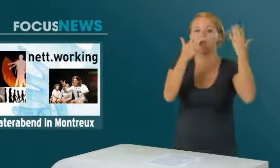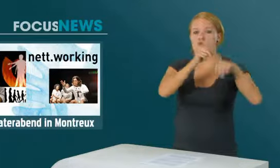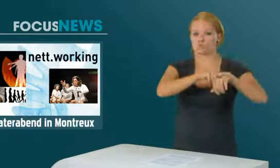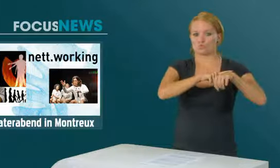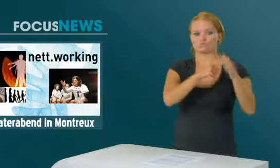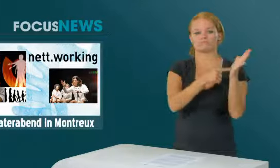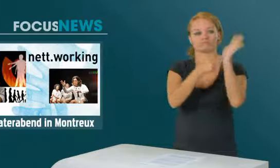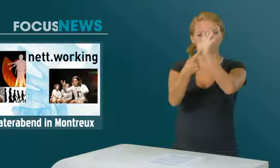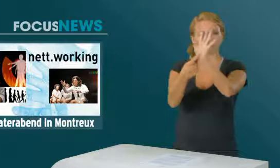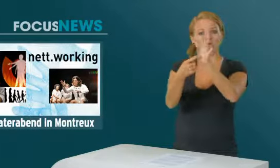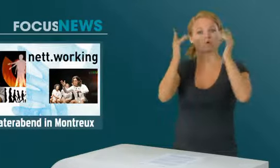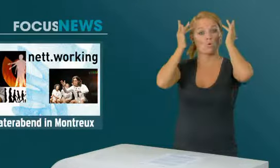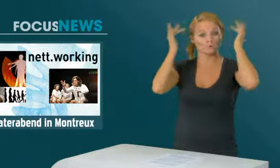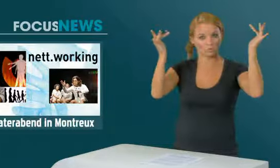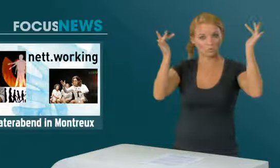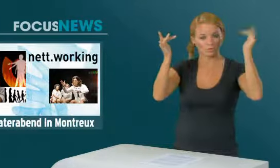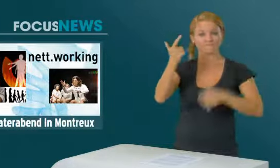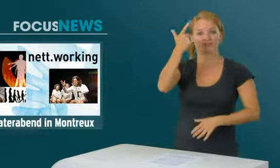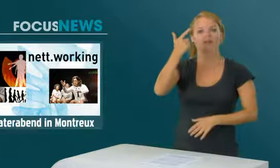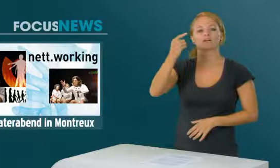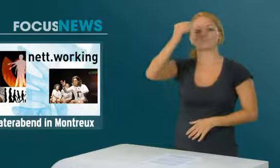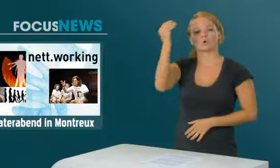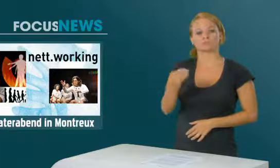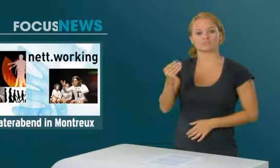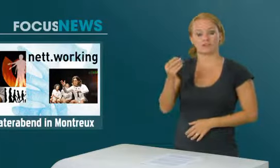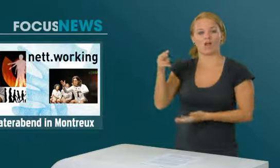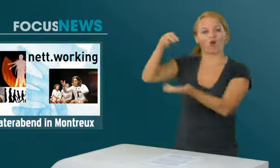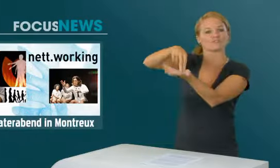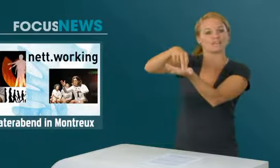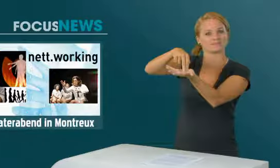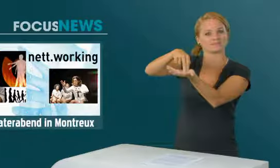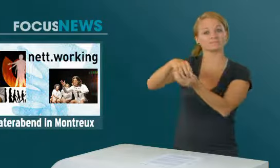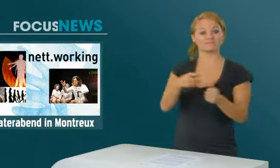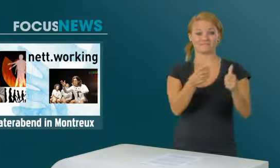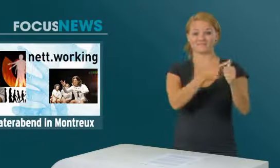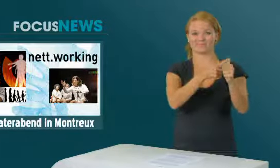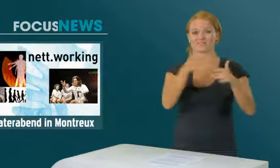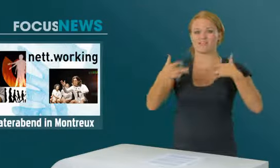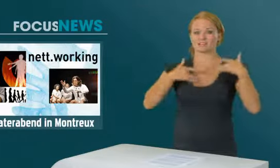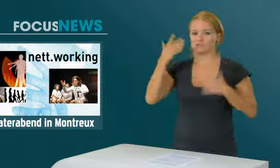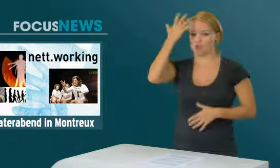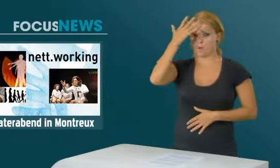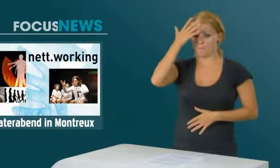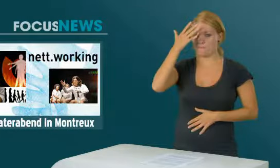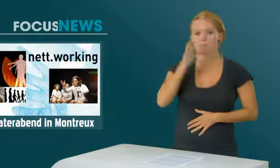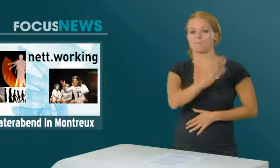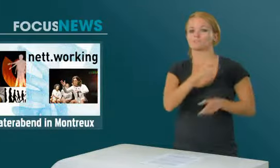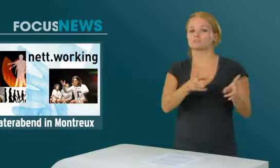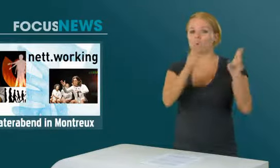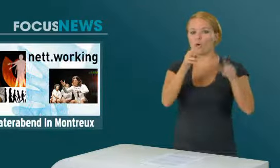statt. Die kulturelle Abendunterhaltung beginnt ab 20 Uhr mit zwei künstlerischen Darbietungen. Als erstes wird